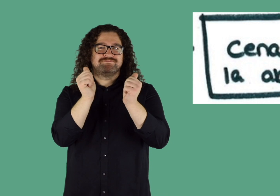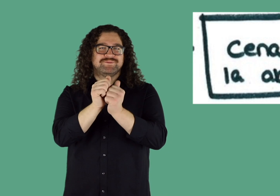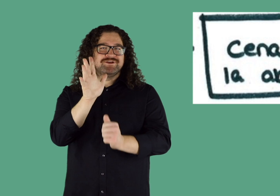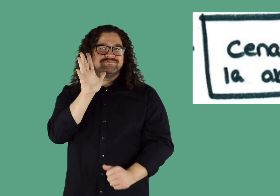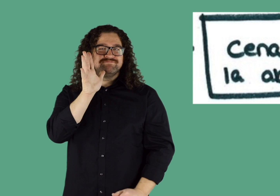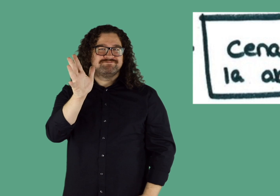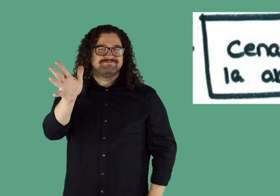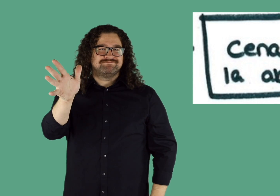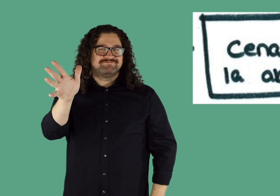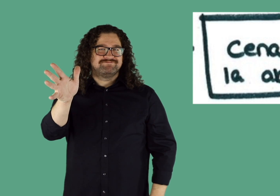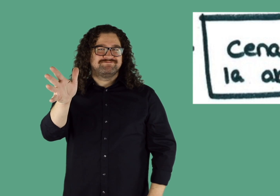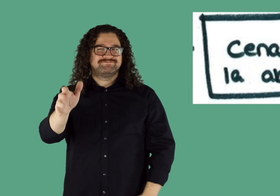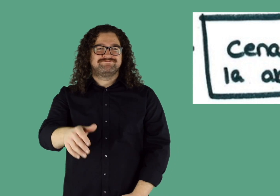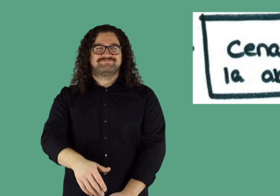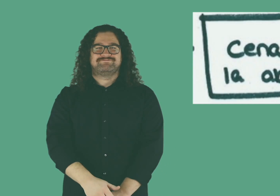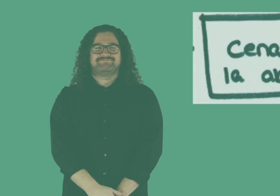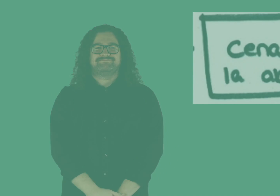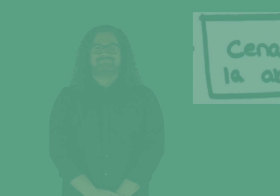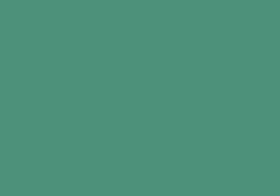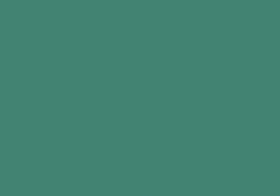Finalmente cenas con tu abuelita.